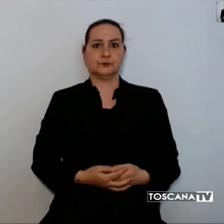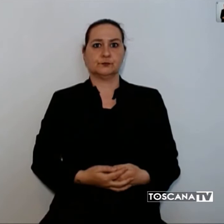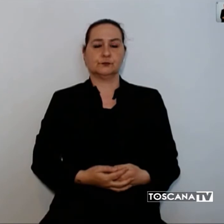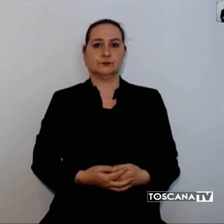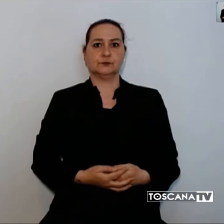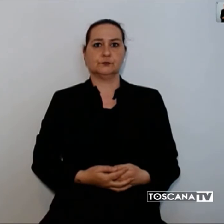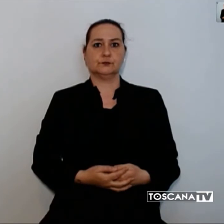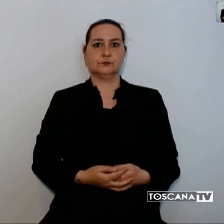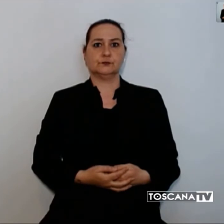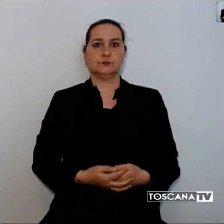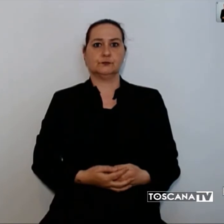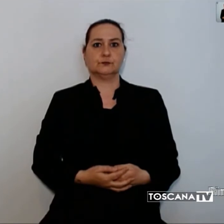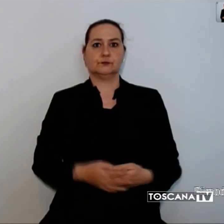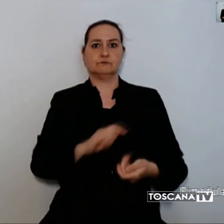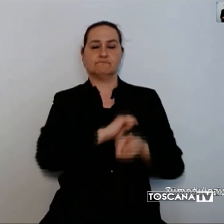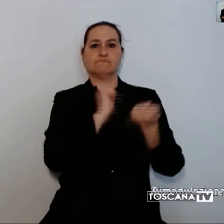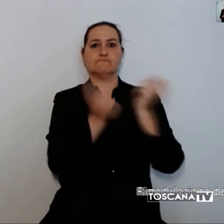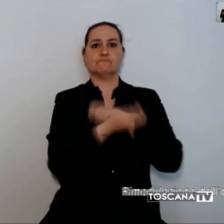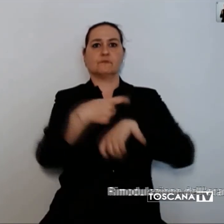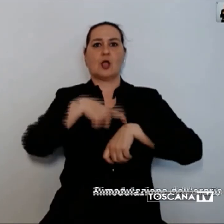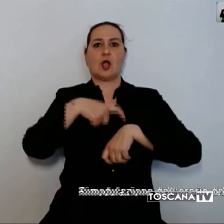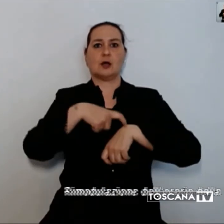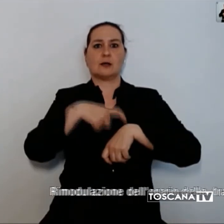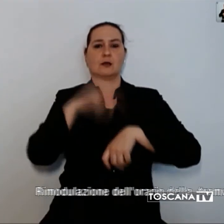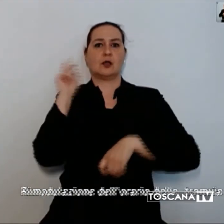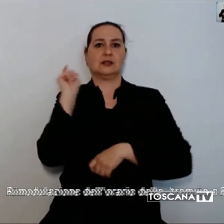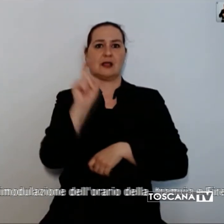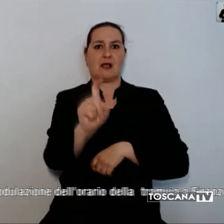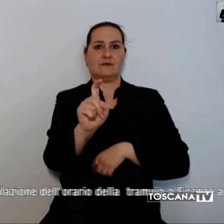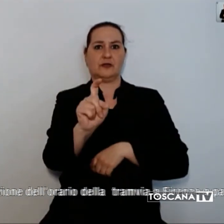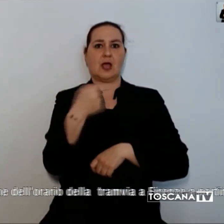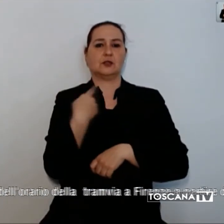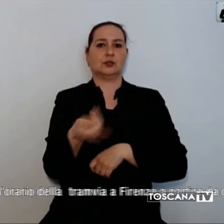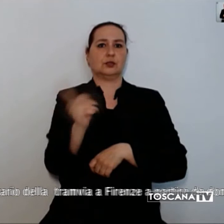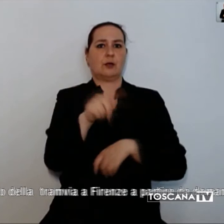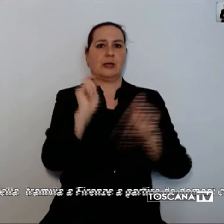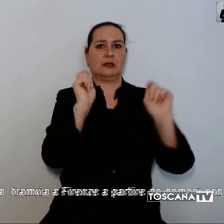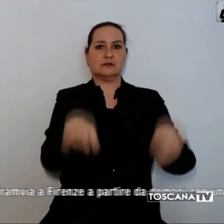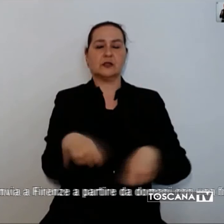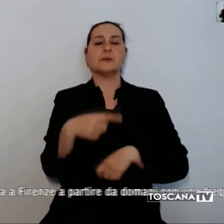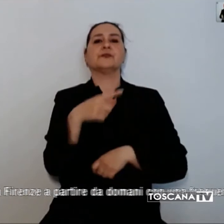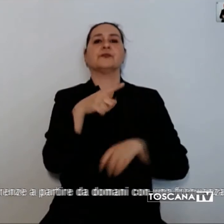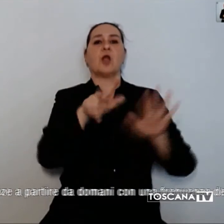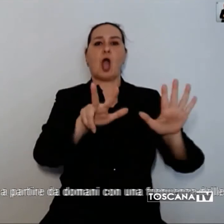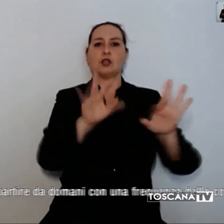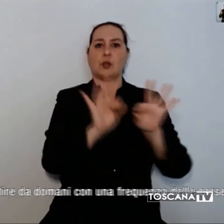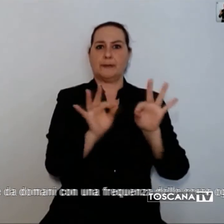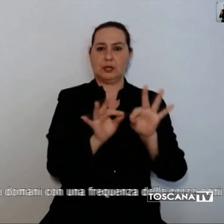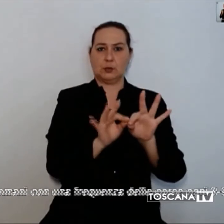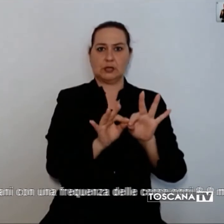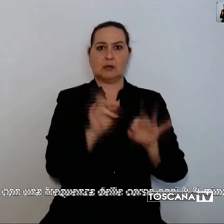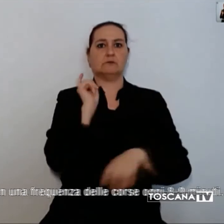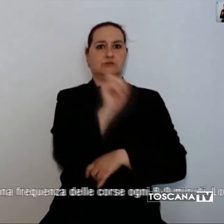Rimodulazione dell'orario della tramvia a Firenze a partire da domani con una frequenza delle corse ogni 8-9 minuti.